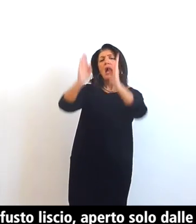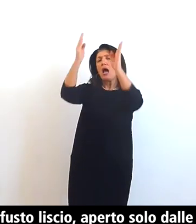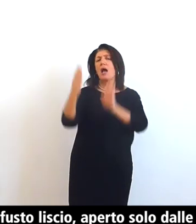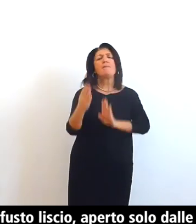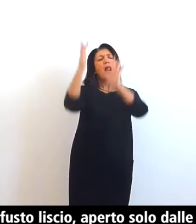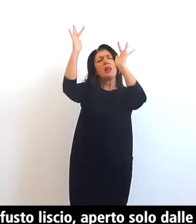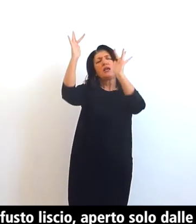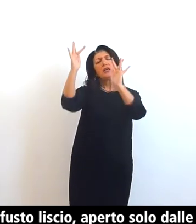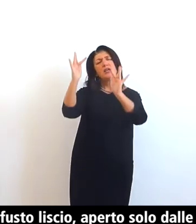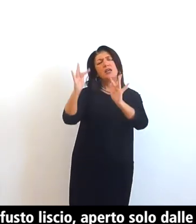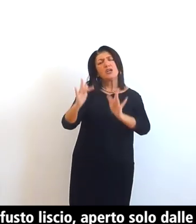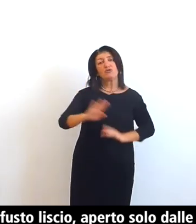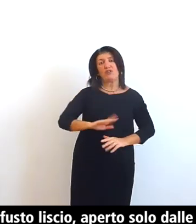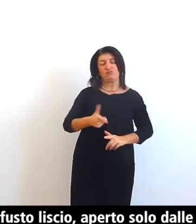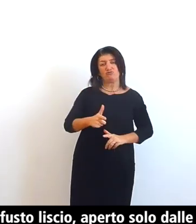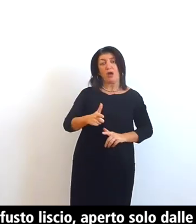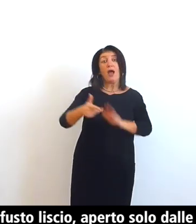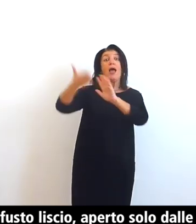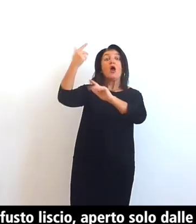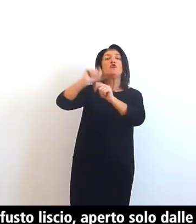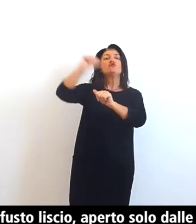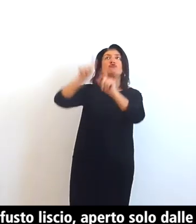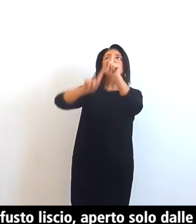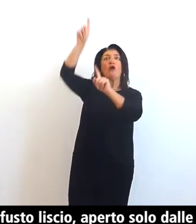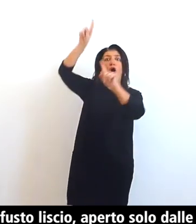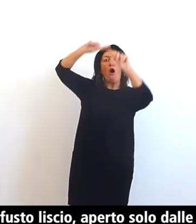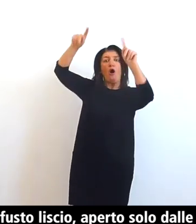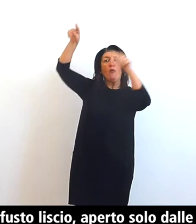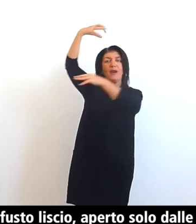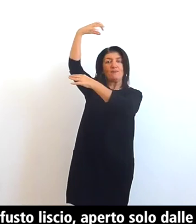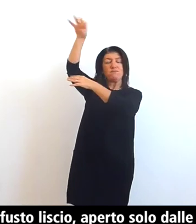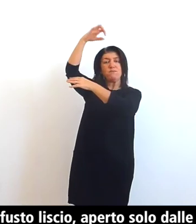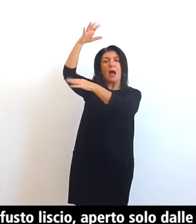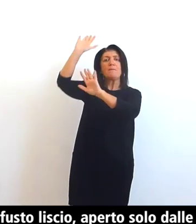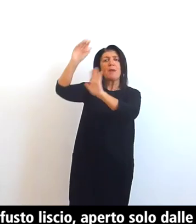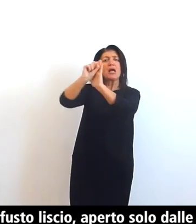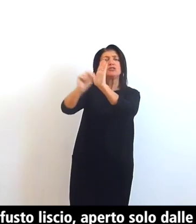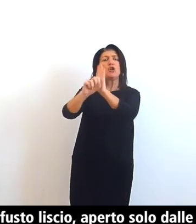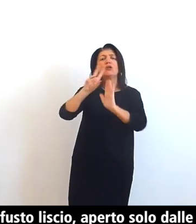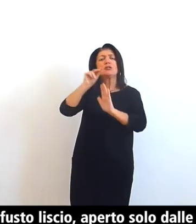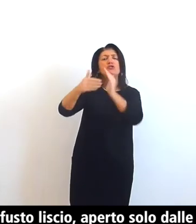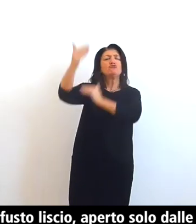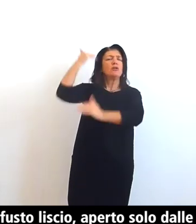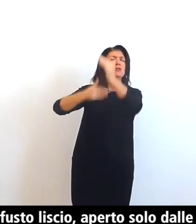cella campanaria ma dovette avere in origine una struttura più articolata dato che all'interno sono